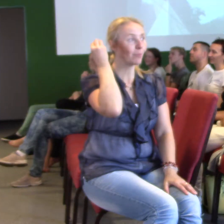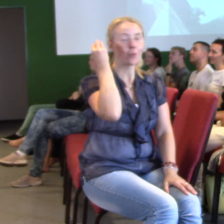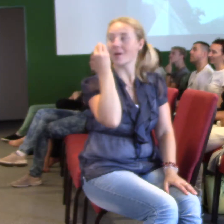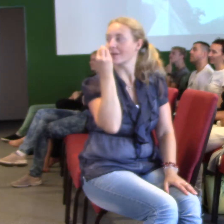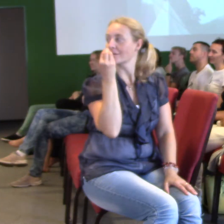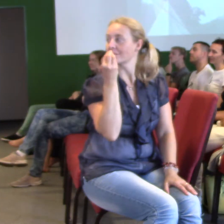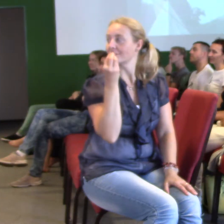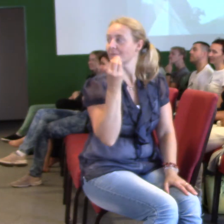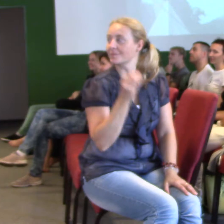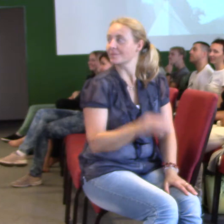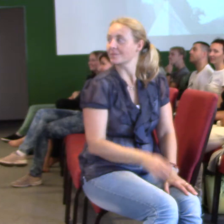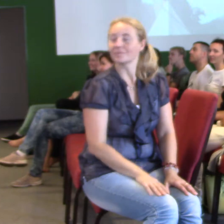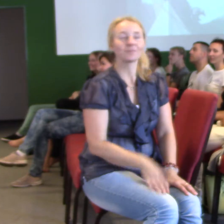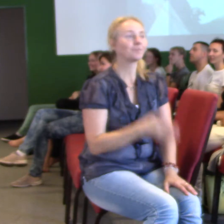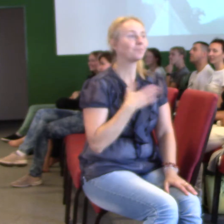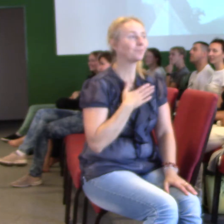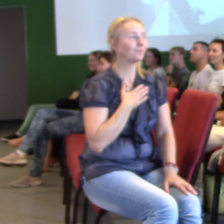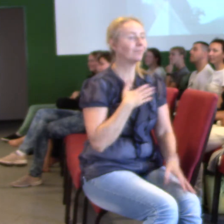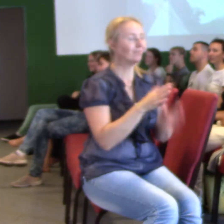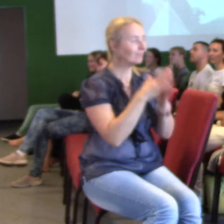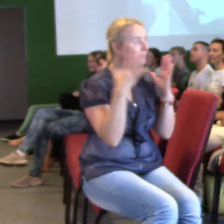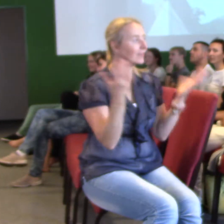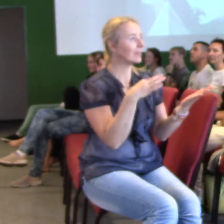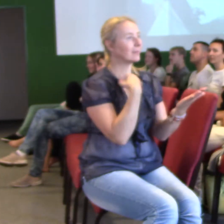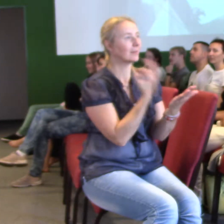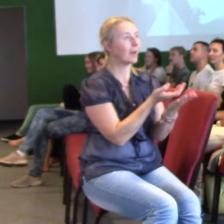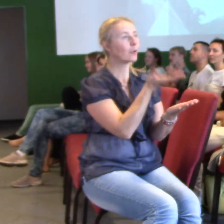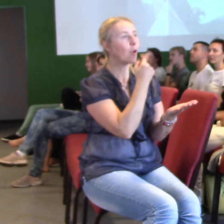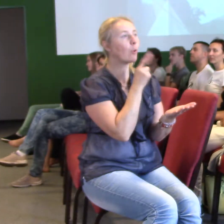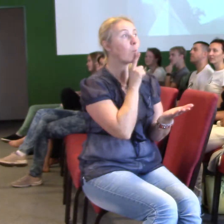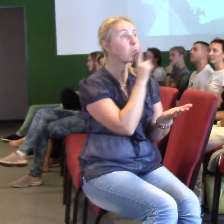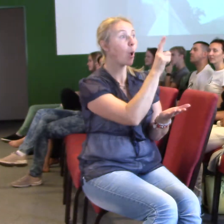Máme obrovský dar od Boha a to je Bible, to je Boží slovo.